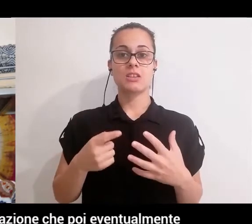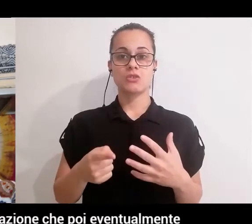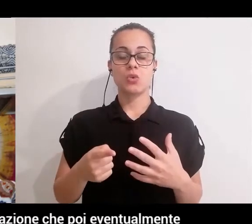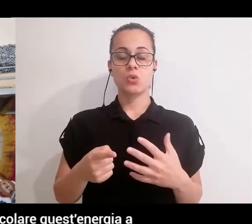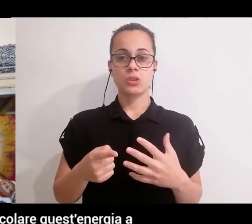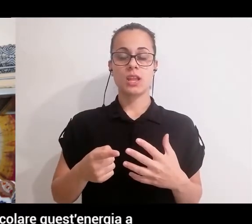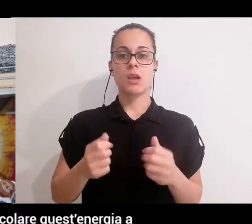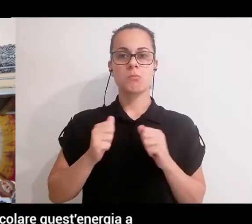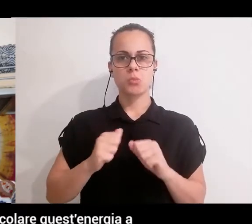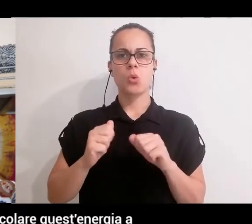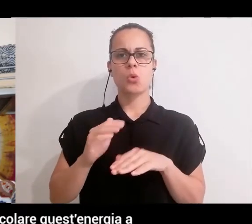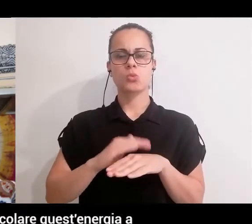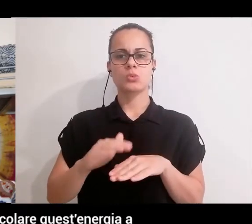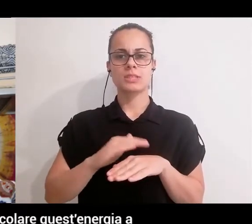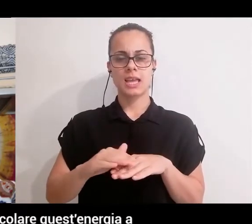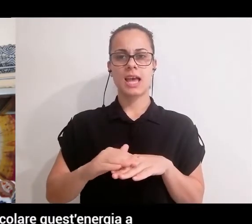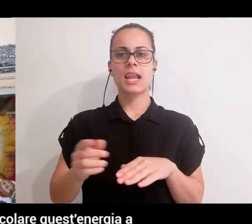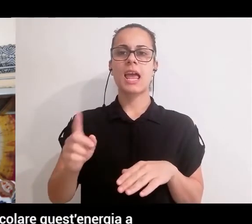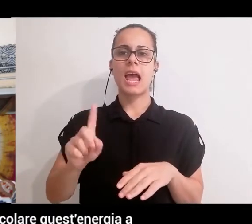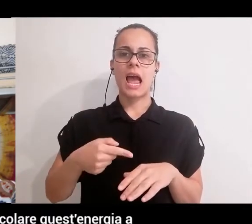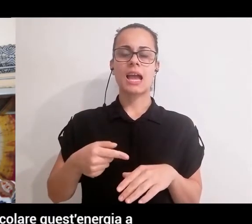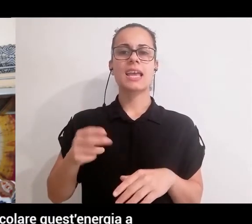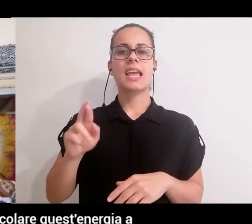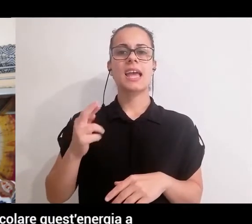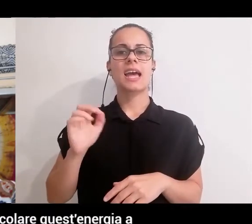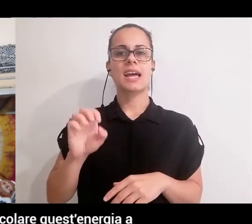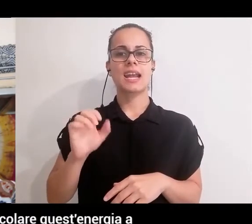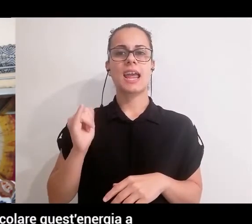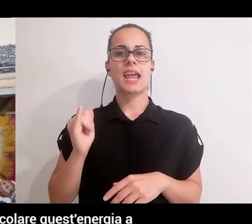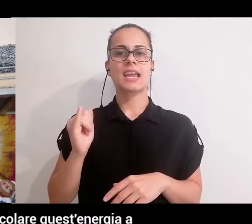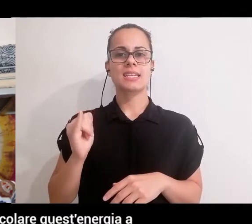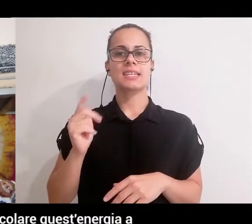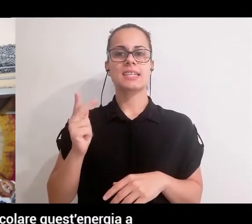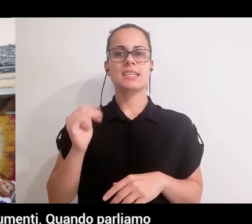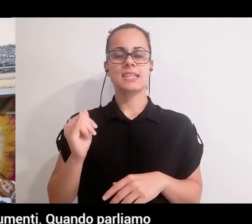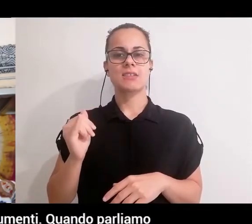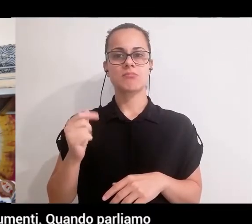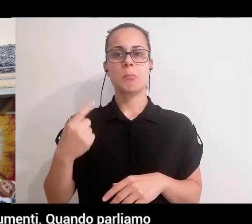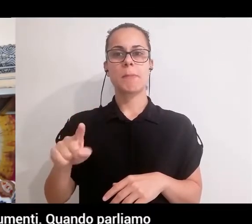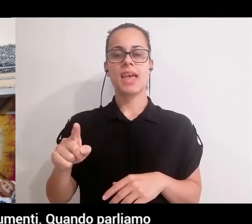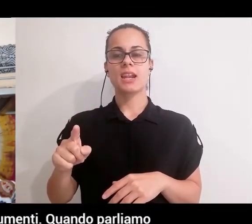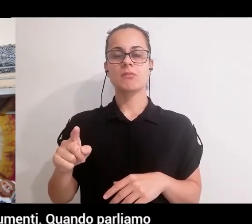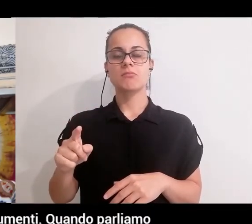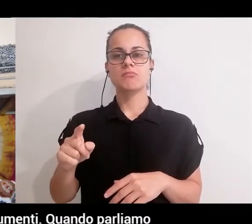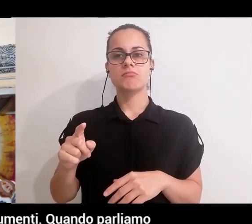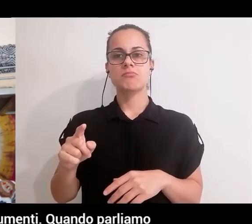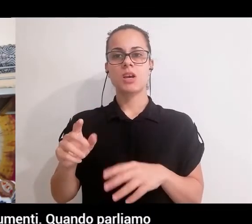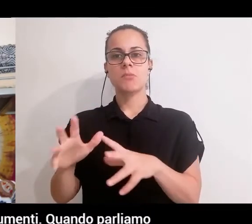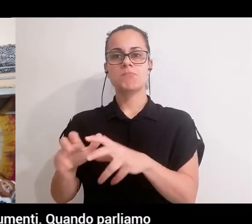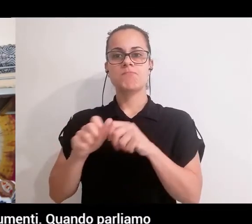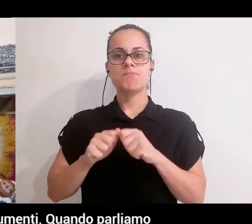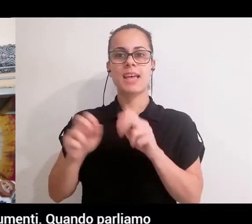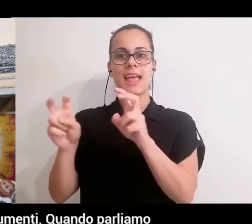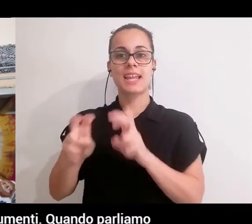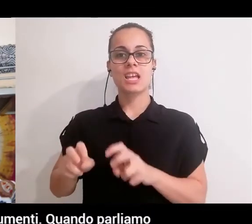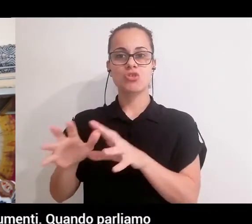poi eventualmente vengono utilizzate anche nel Reiki per veicolare questa energia a cui abbiamo accesso con determinati